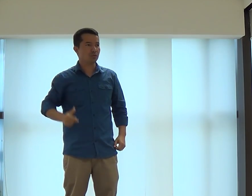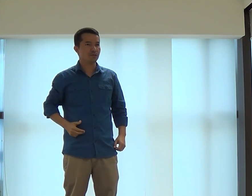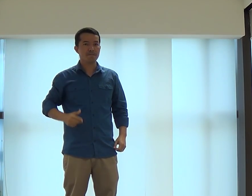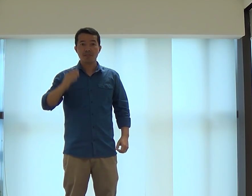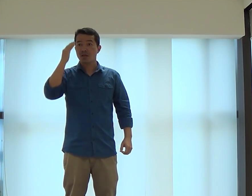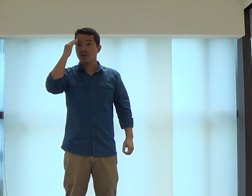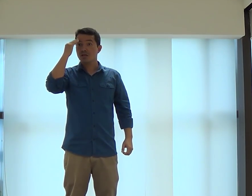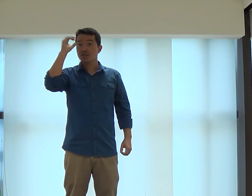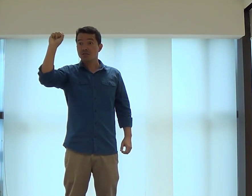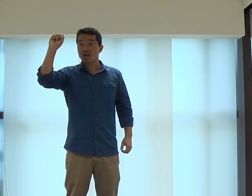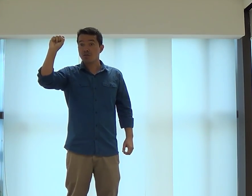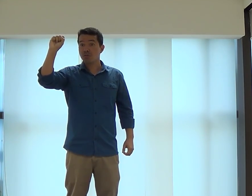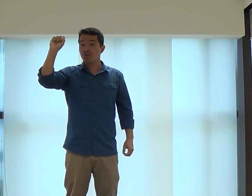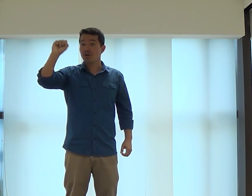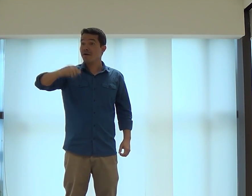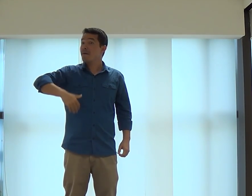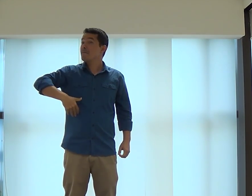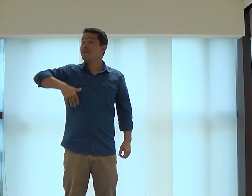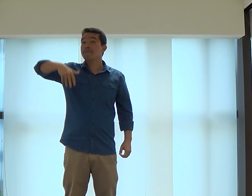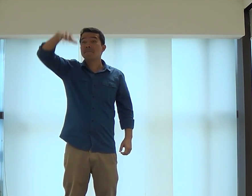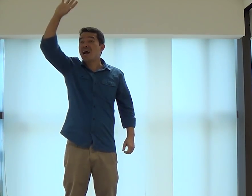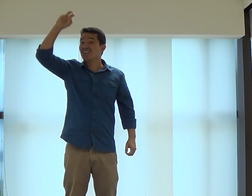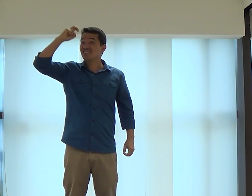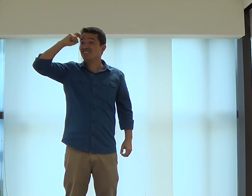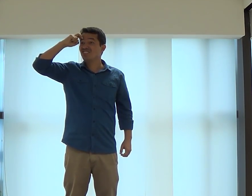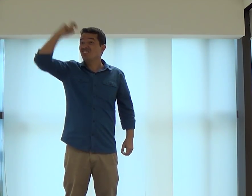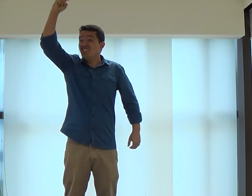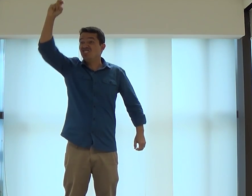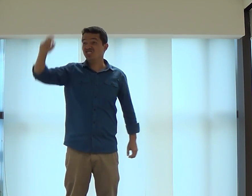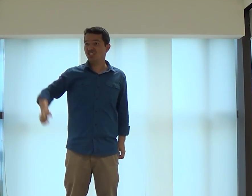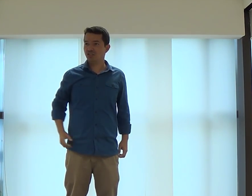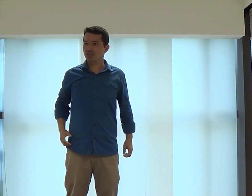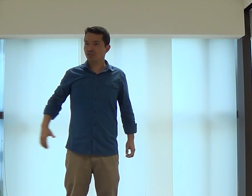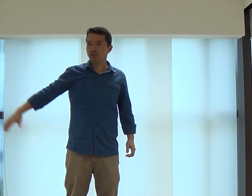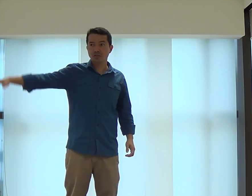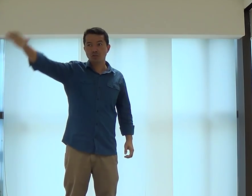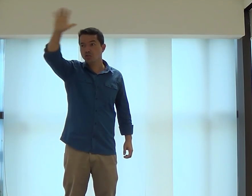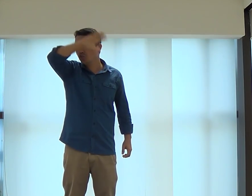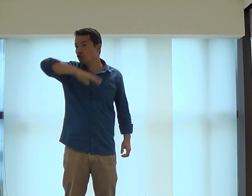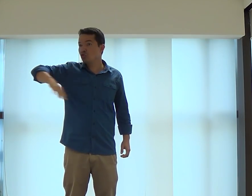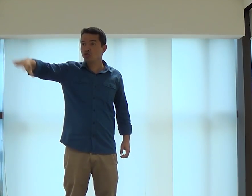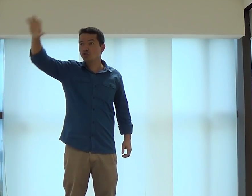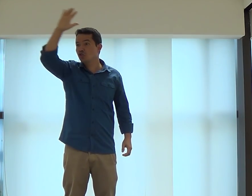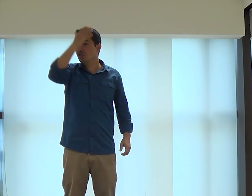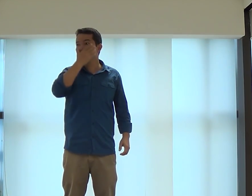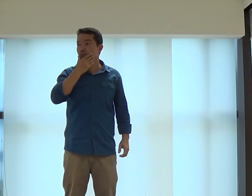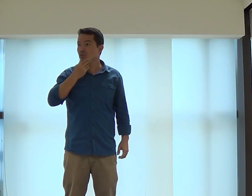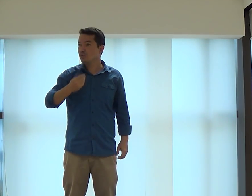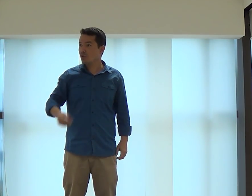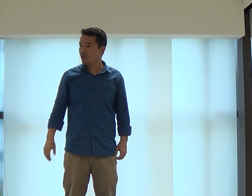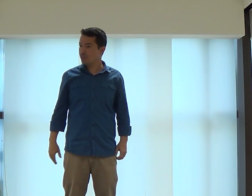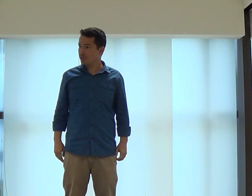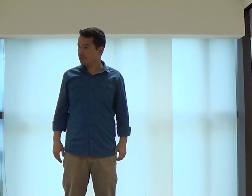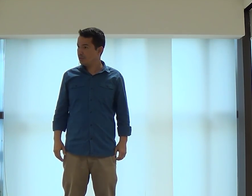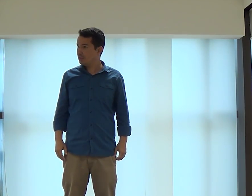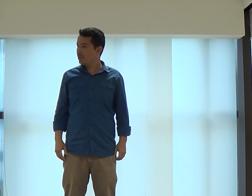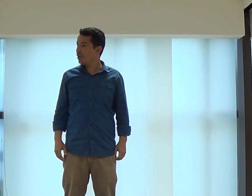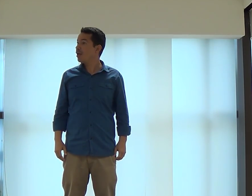Ele era muito inteligente. O Salomão, ele era o mais inteligente daquele lugar. Era o mais